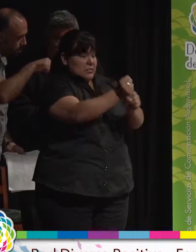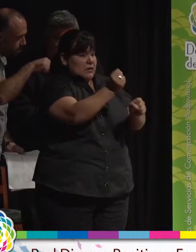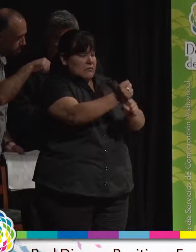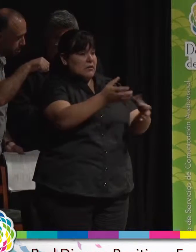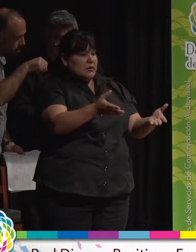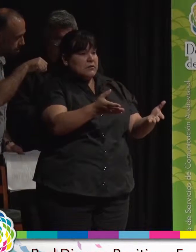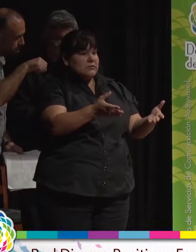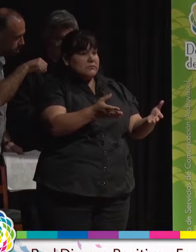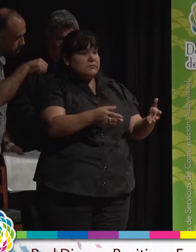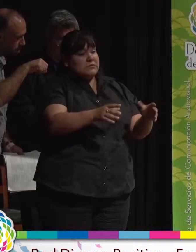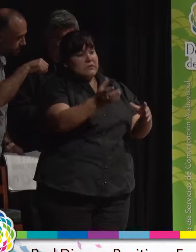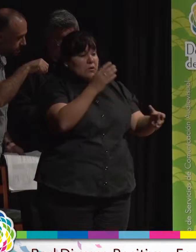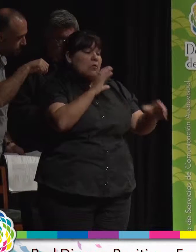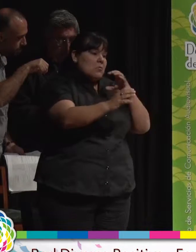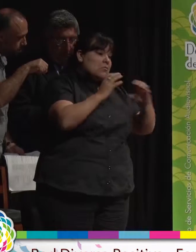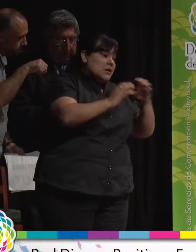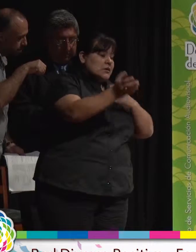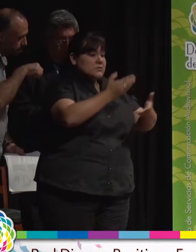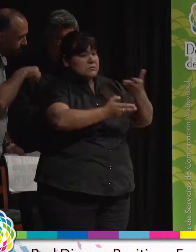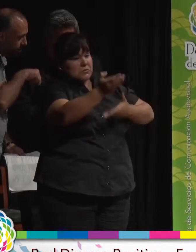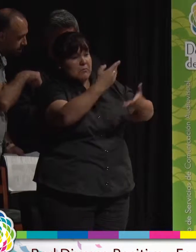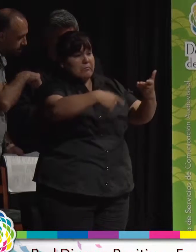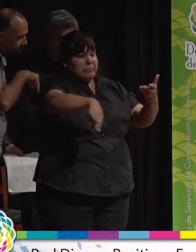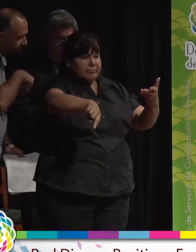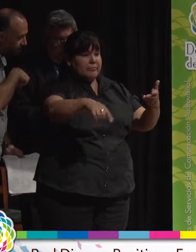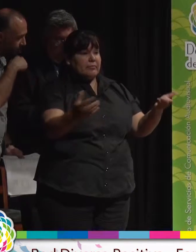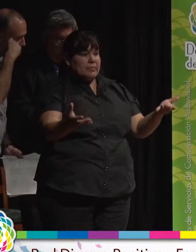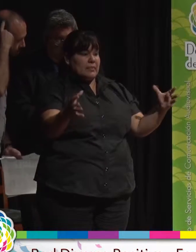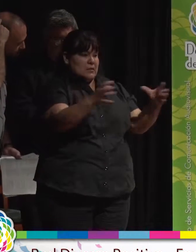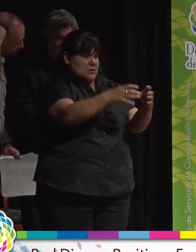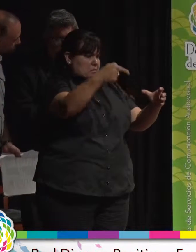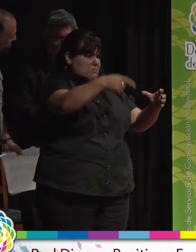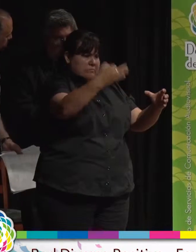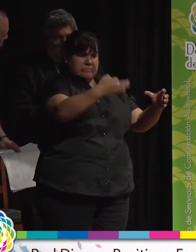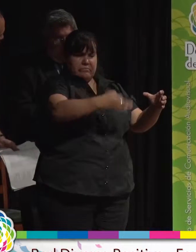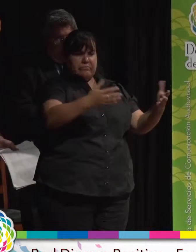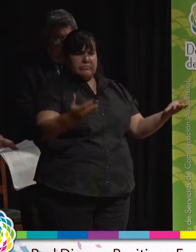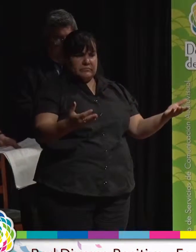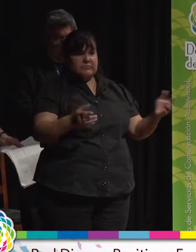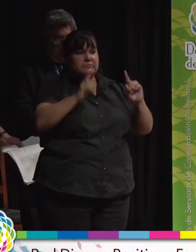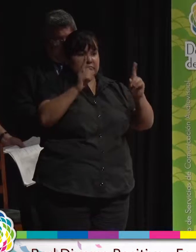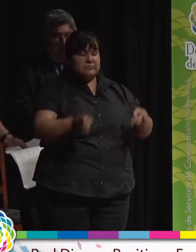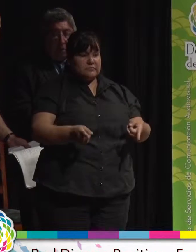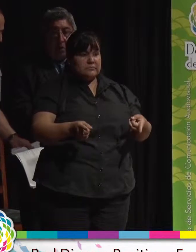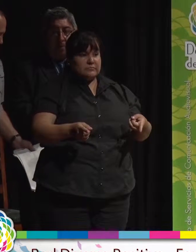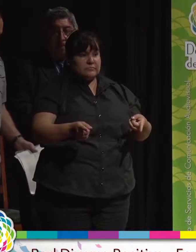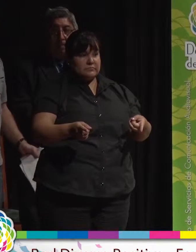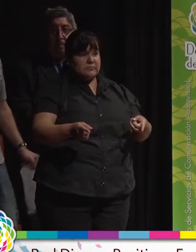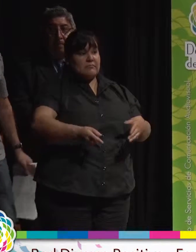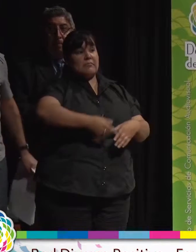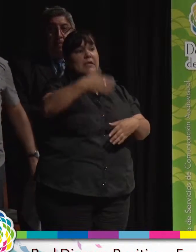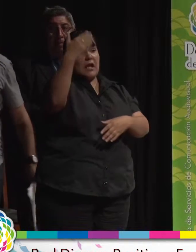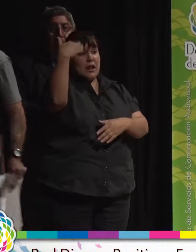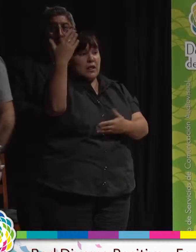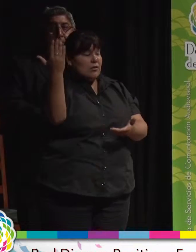sociabilizando con las chicas ahí. Dentro de todo, súper bien. Y también quería agradecer a la audiencia,